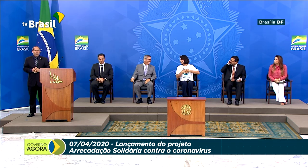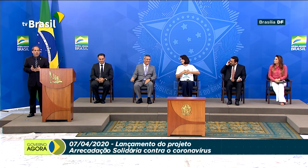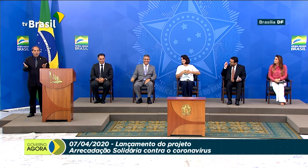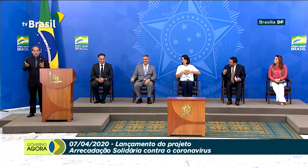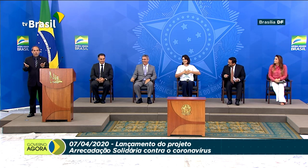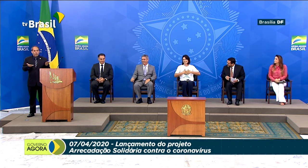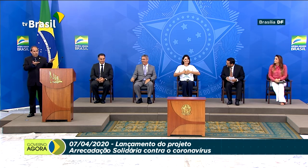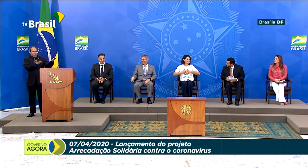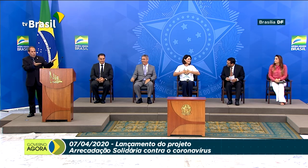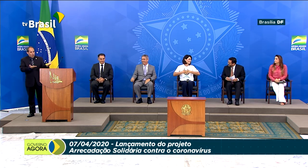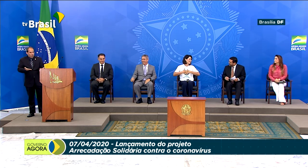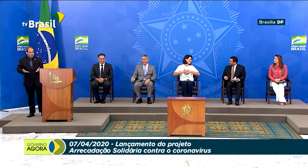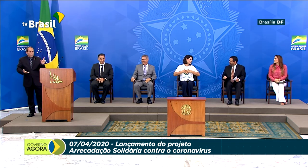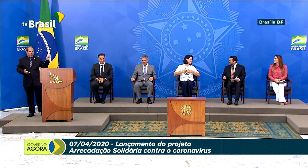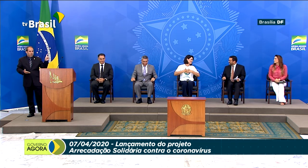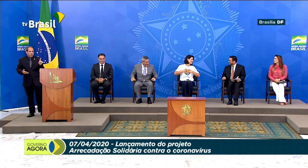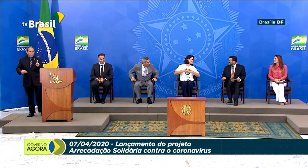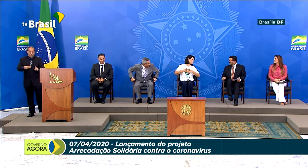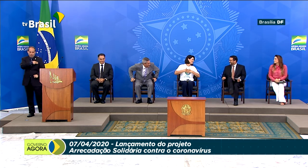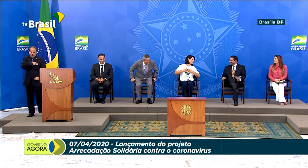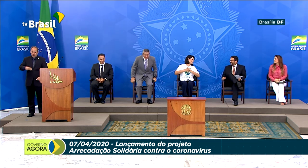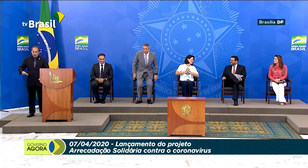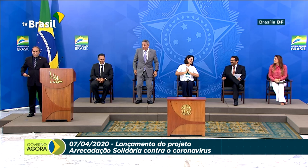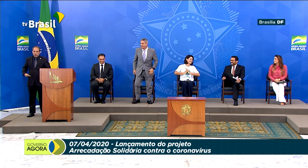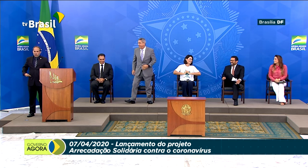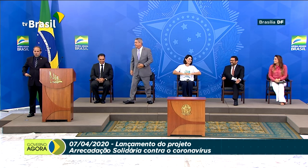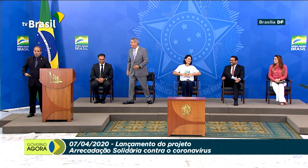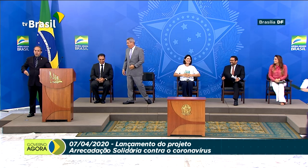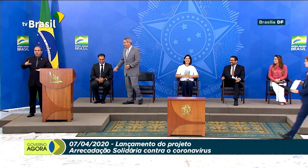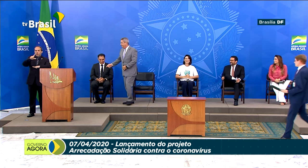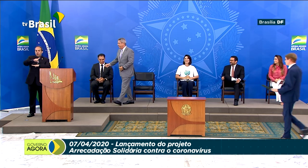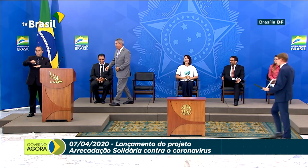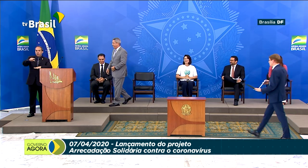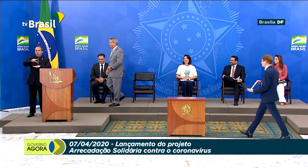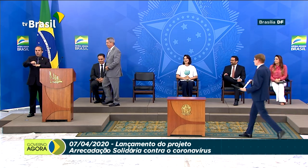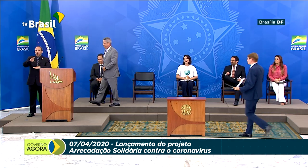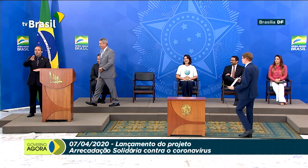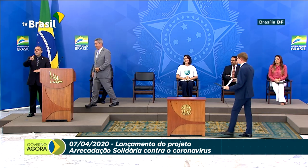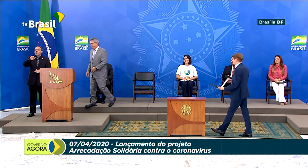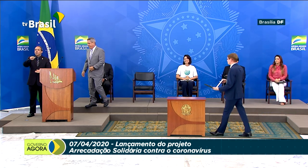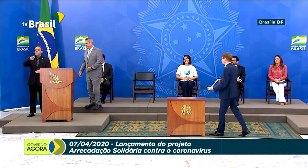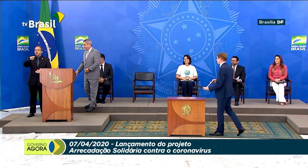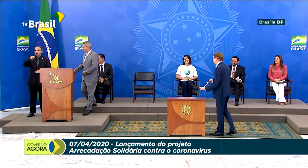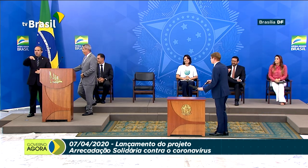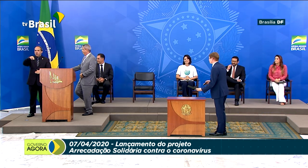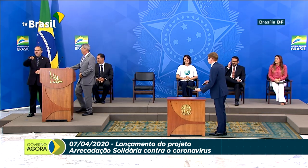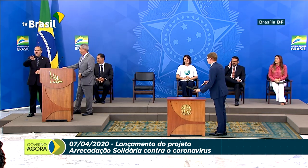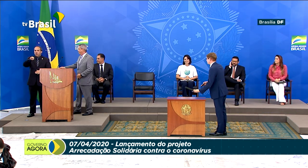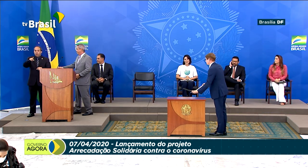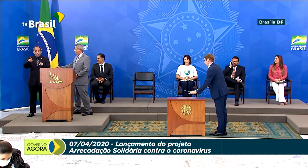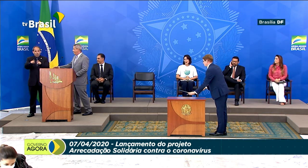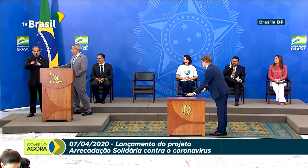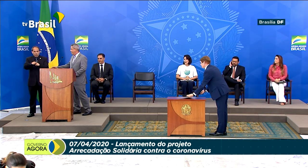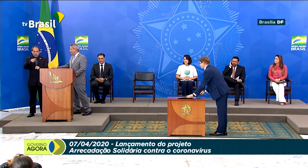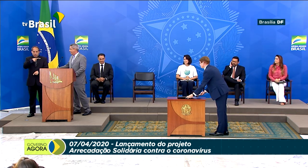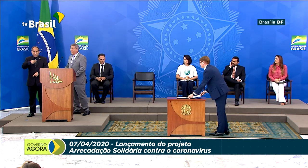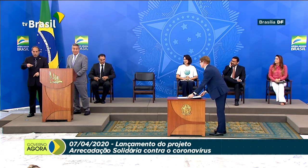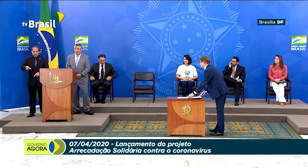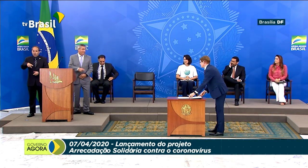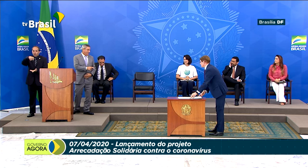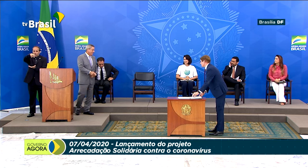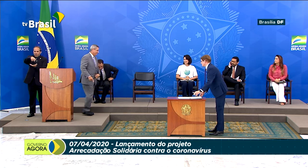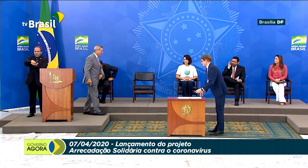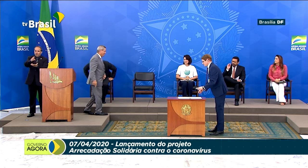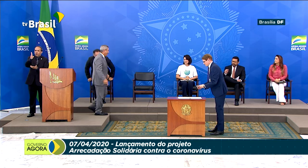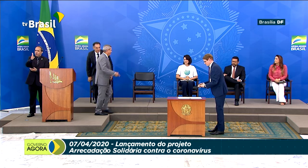Convidamos neste momento o ministro de Estado, chefe da Casa Civil, Walter Souza Braga Neto, e o presidente da Fundação Banco do